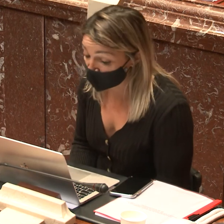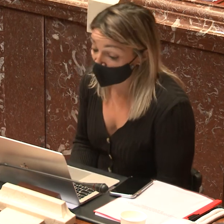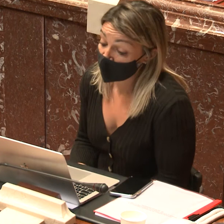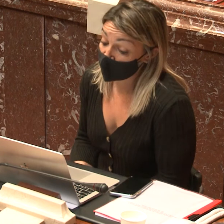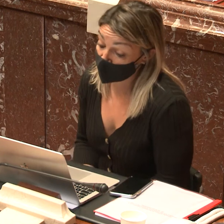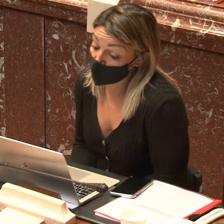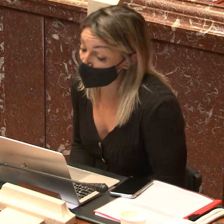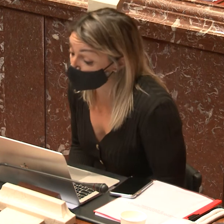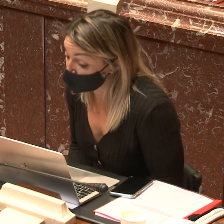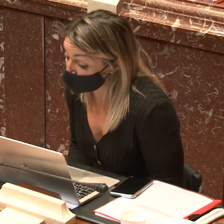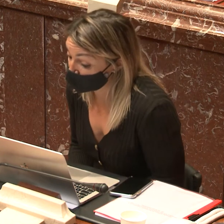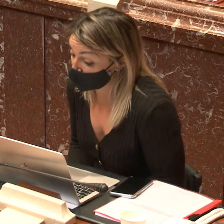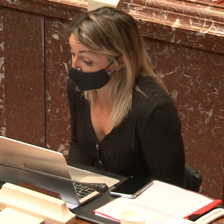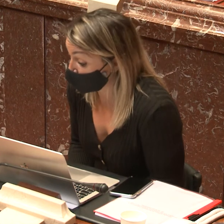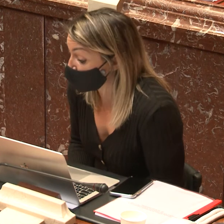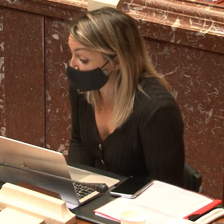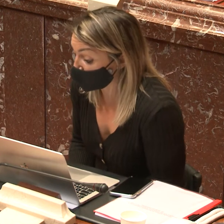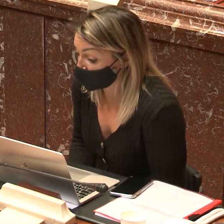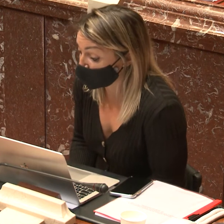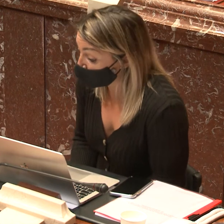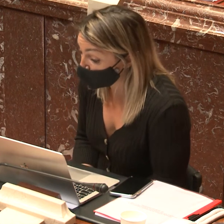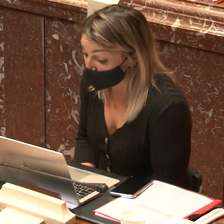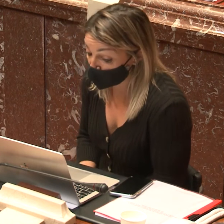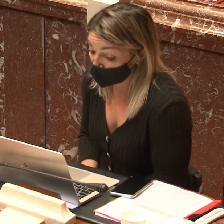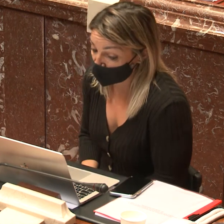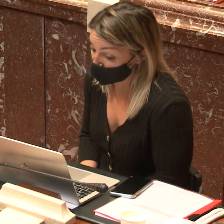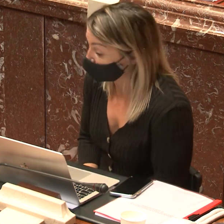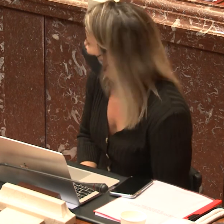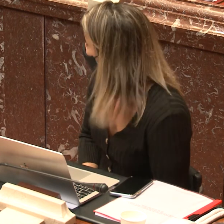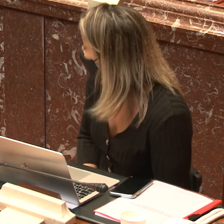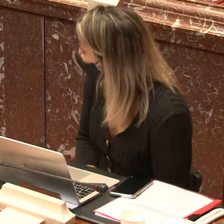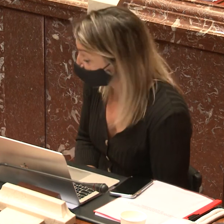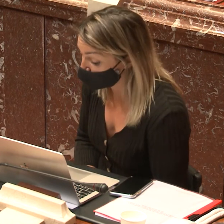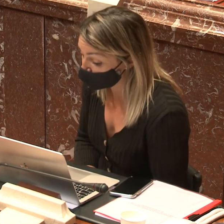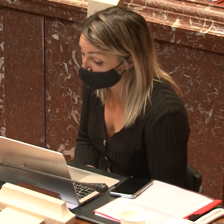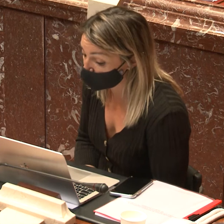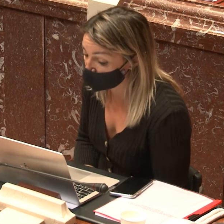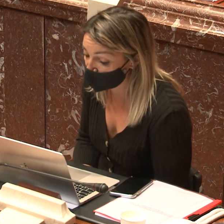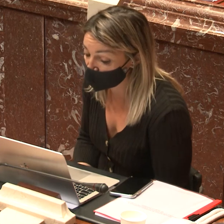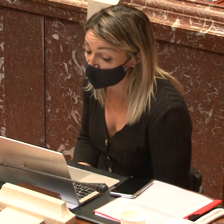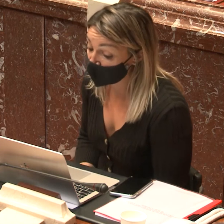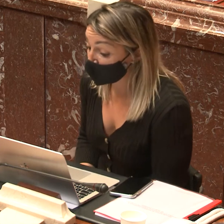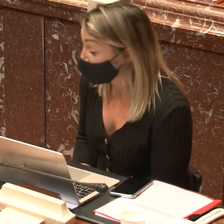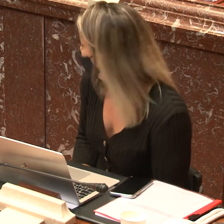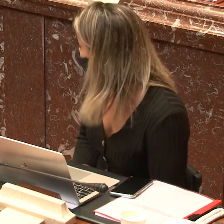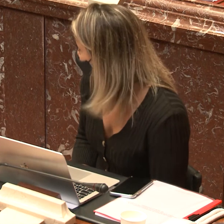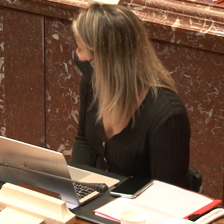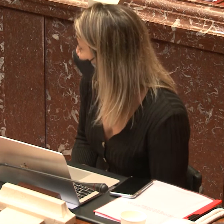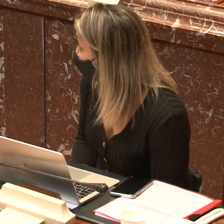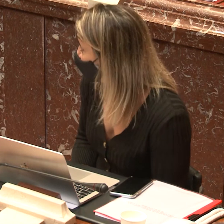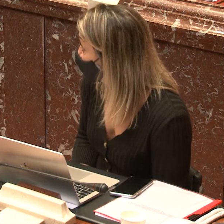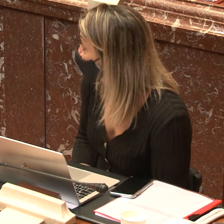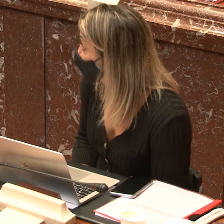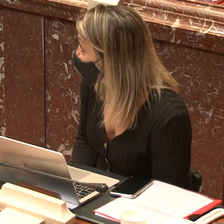y todos ellos y todos los teléfonos públicos que estén a disposición de la ciudadanía y hacerlos